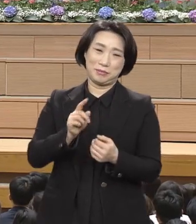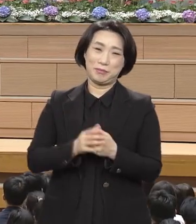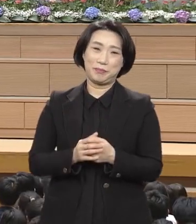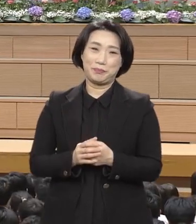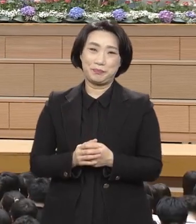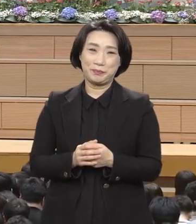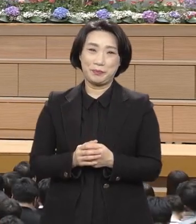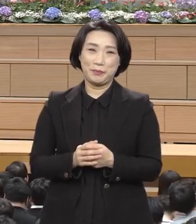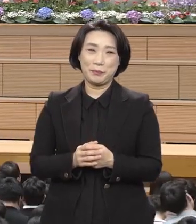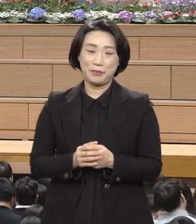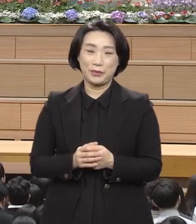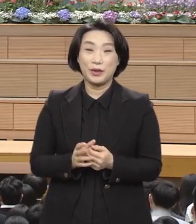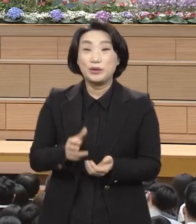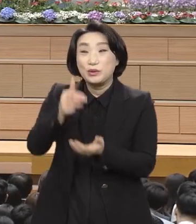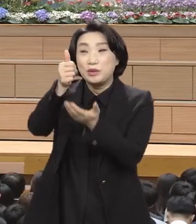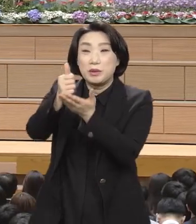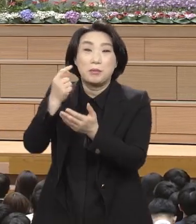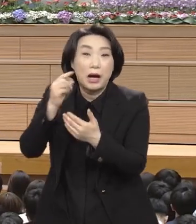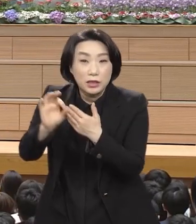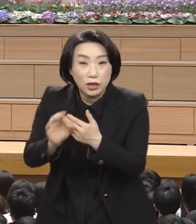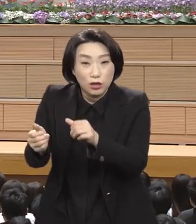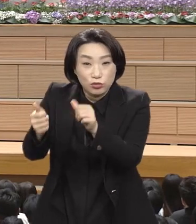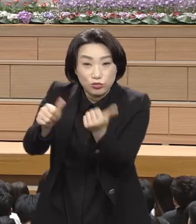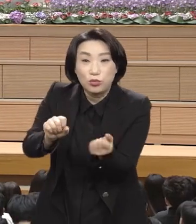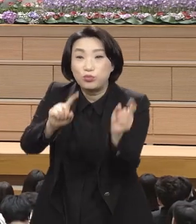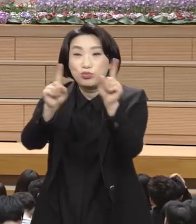주님이 만약에 죽으시고 부활이 없다면